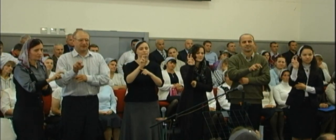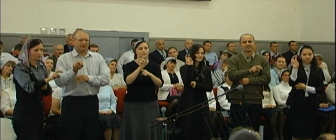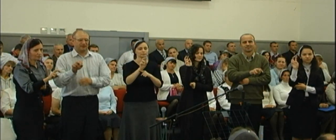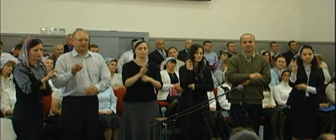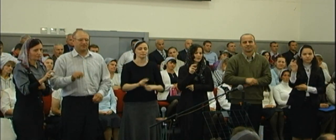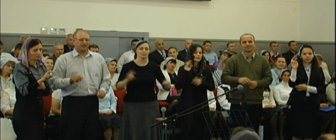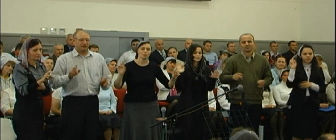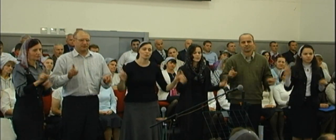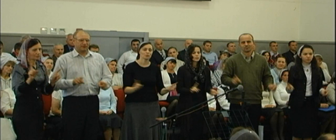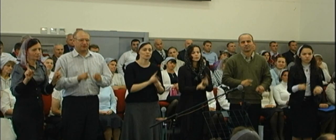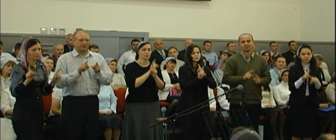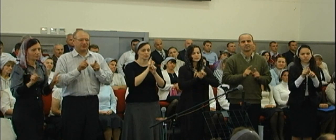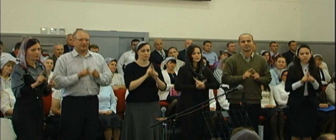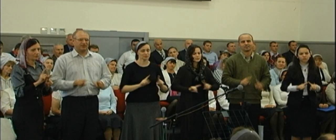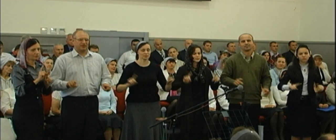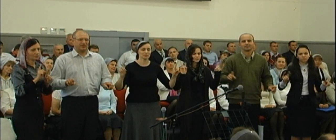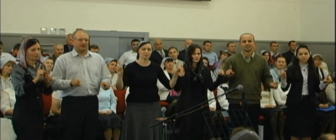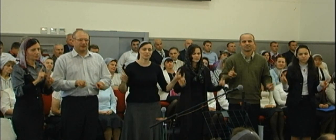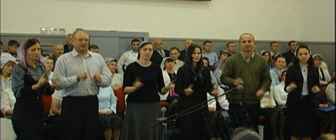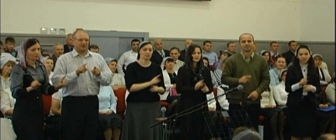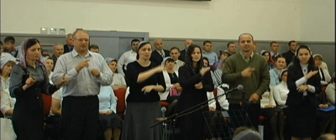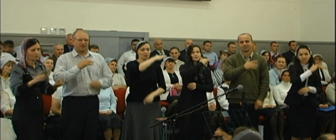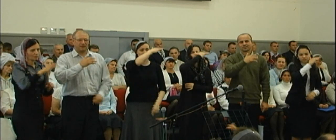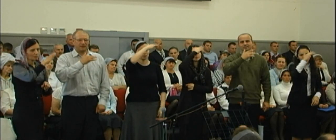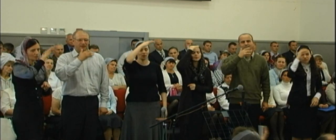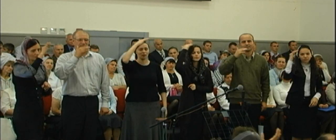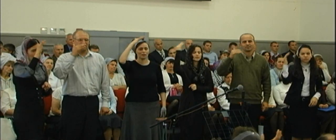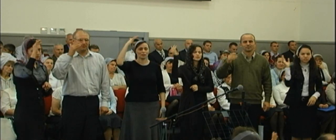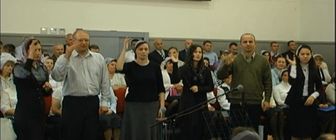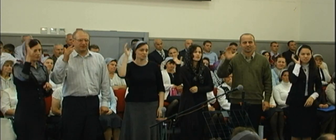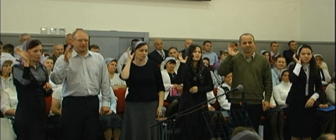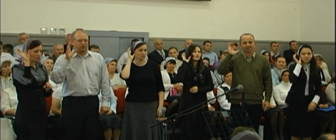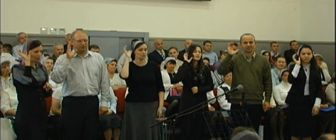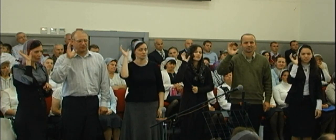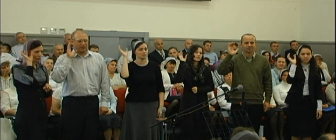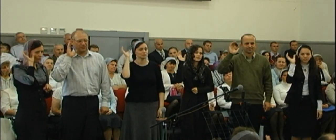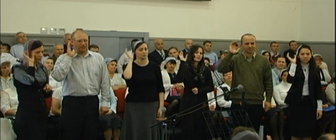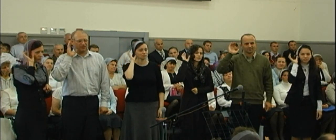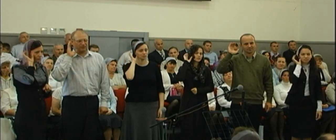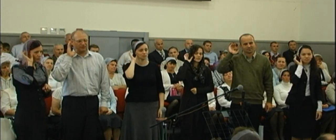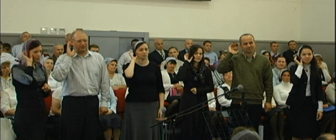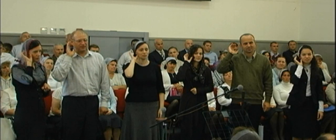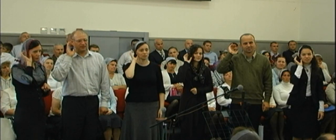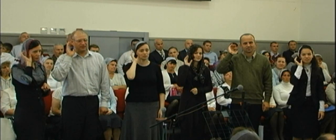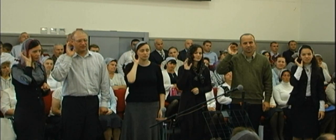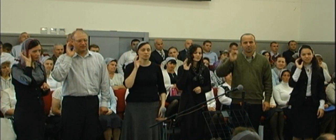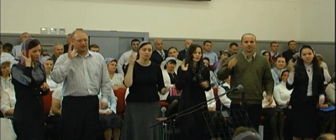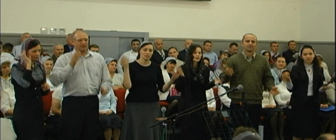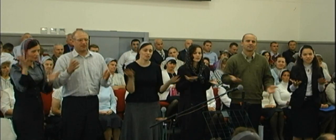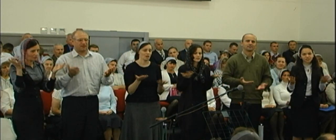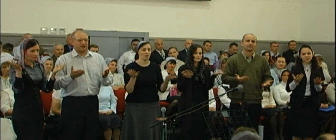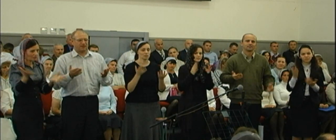И музыку небесную услышим